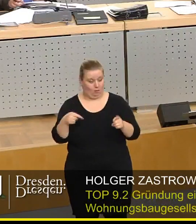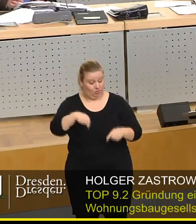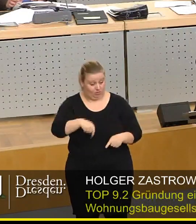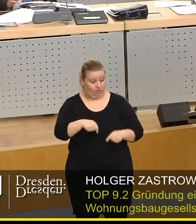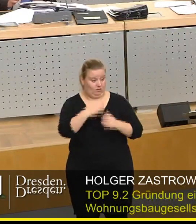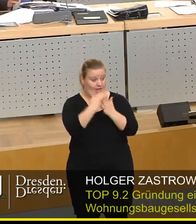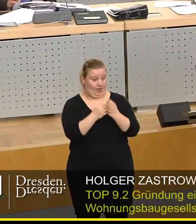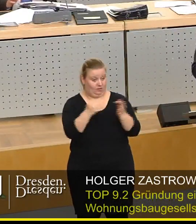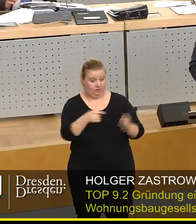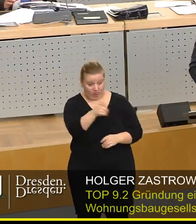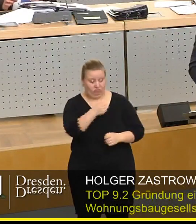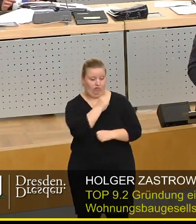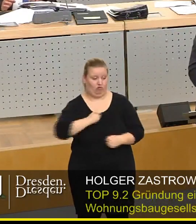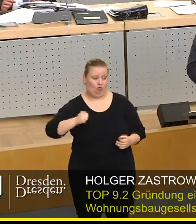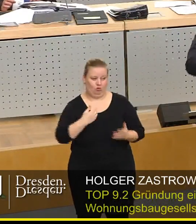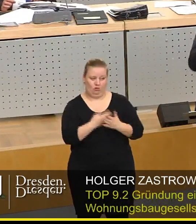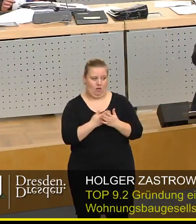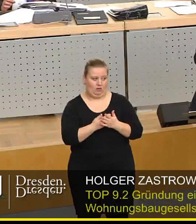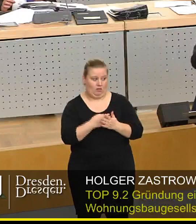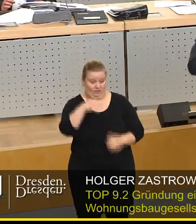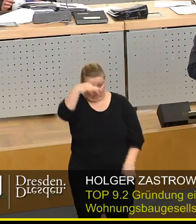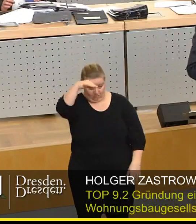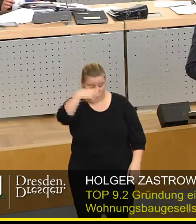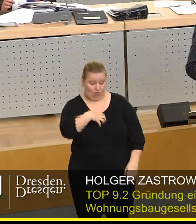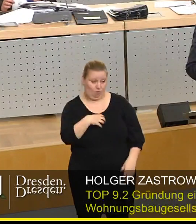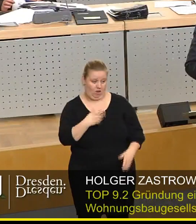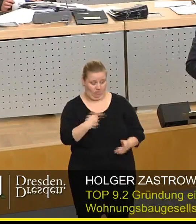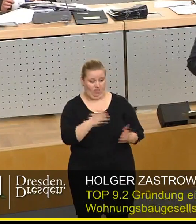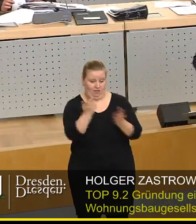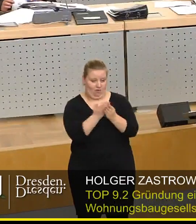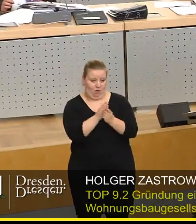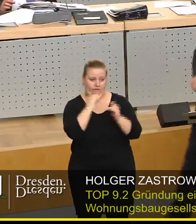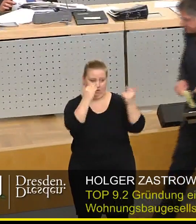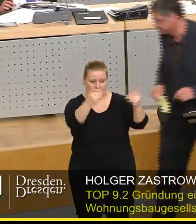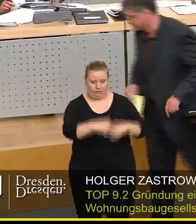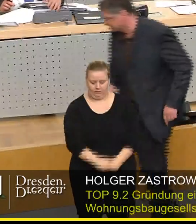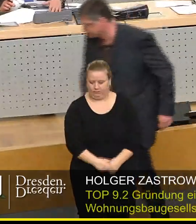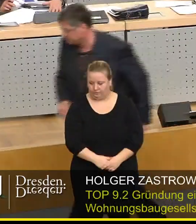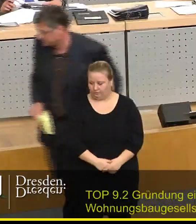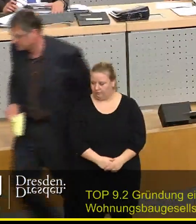Regelsatz dagegen verstoßen Sie. Und das ist das eigentliche Problem an Ihrer Vorlage. Vielen Dank.